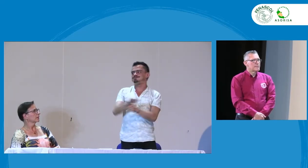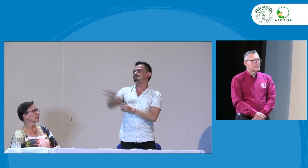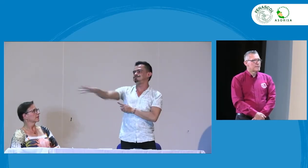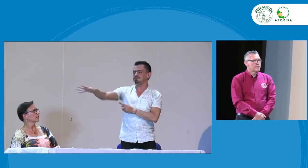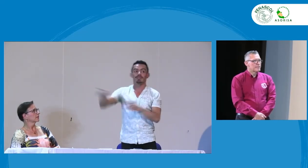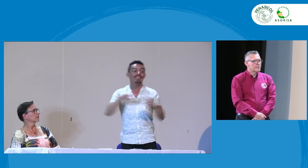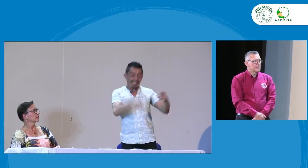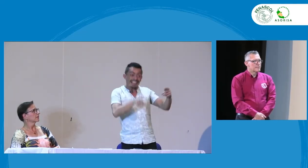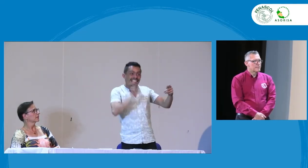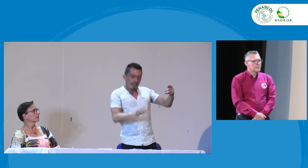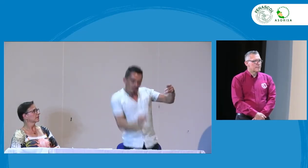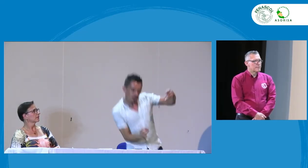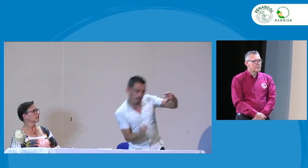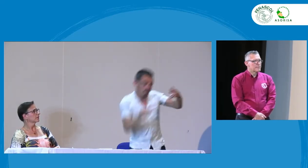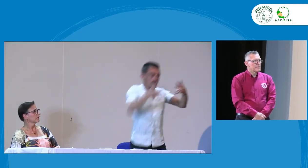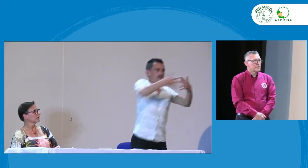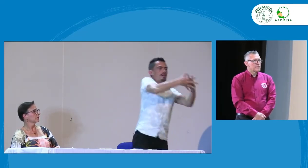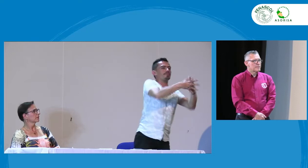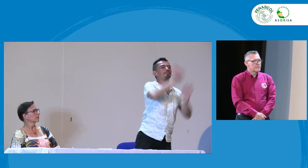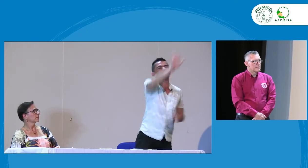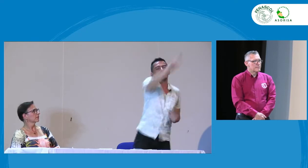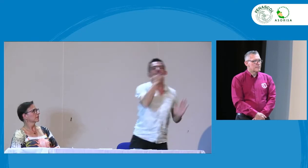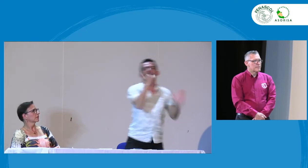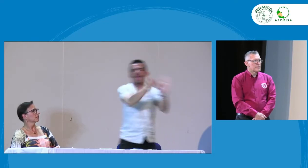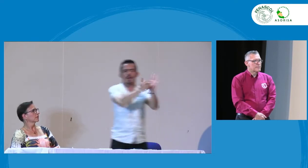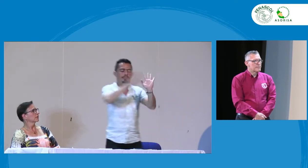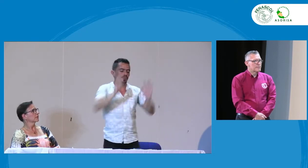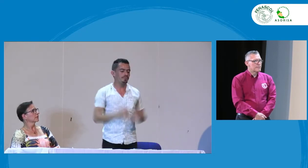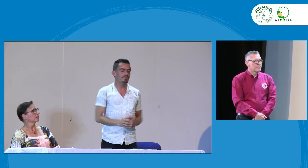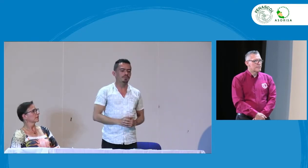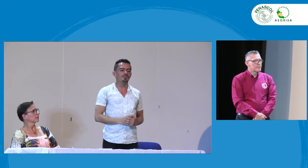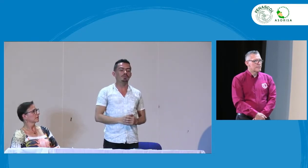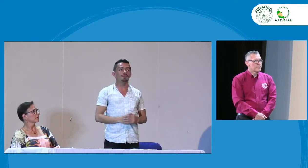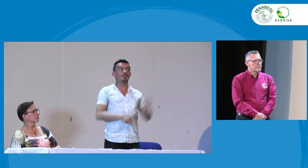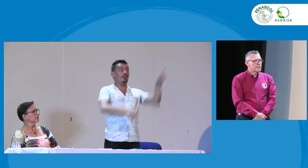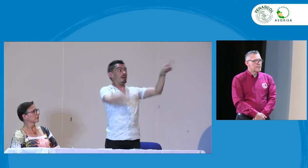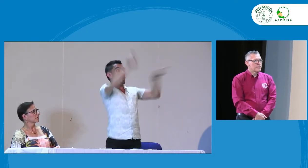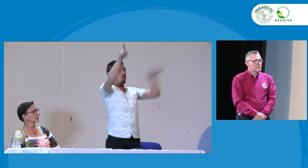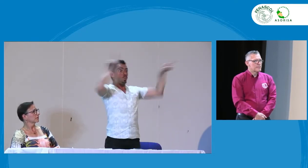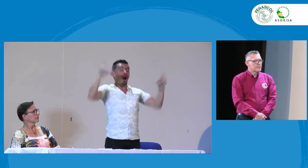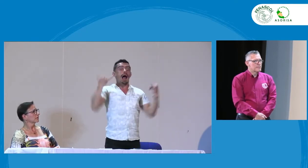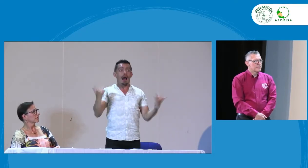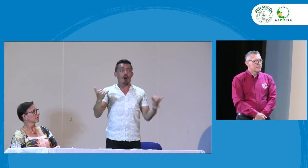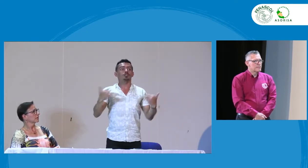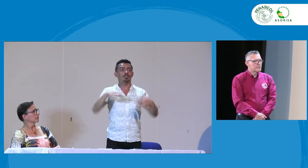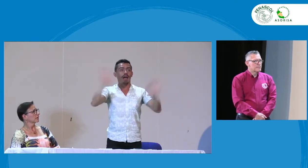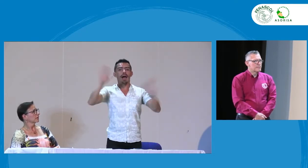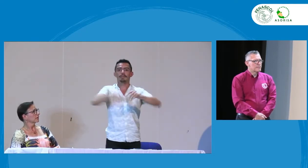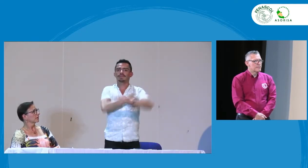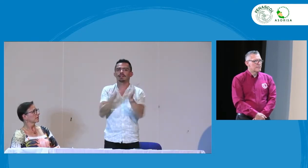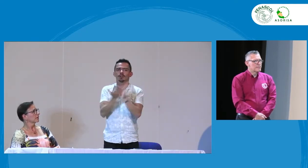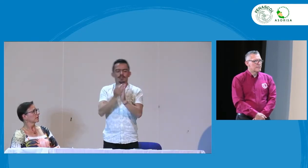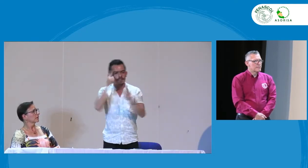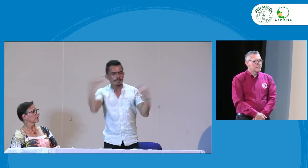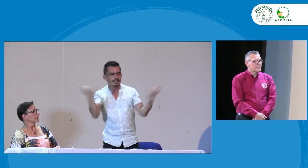sordas se habla del intérprete del modelo lingüístico pero la claridad pero no es claro el rol de la participación de las personas sordas